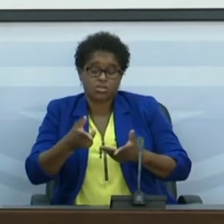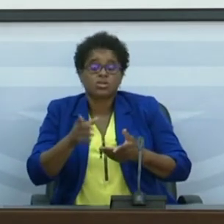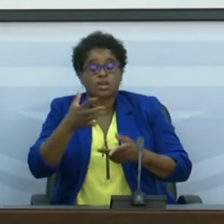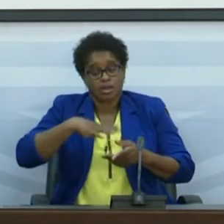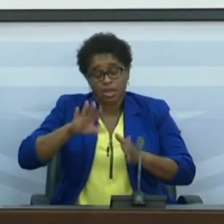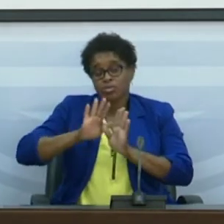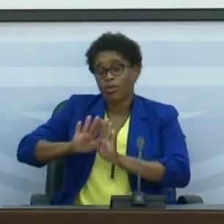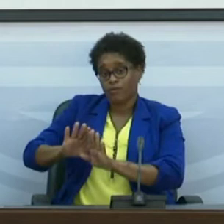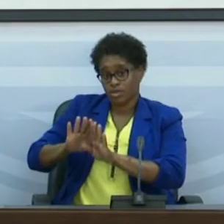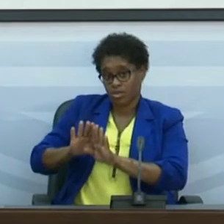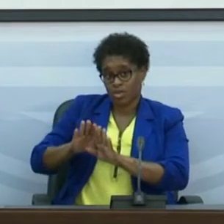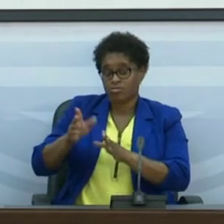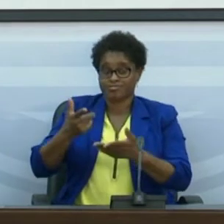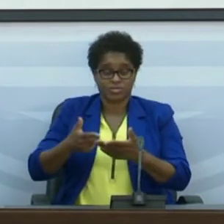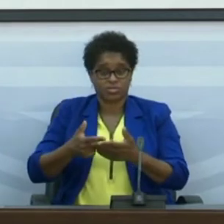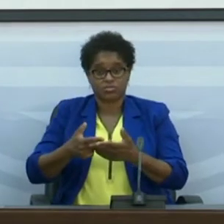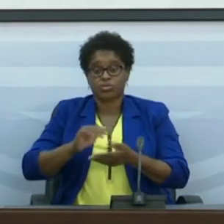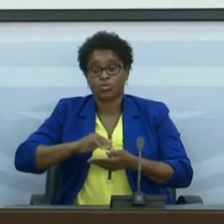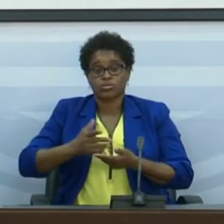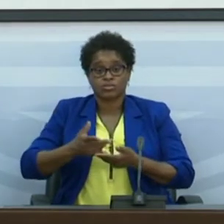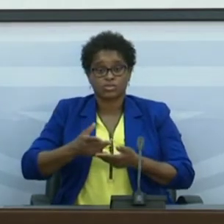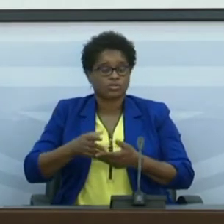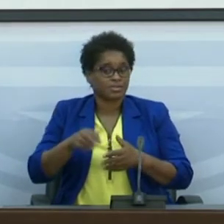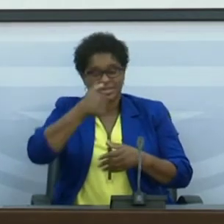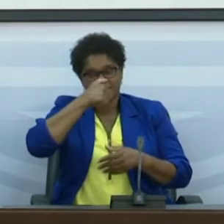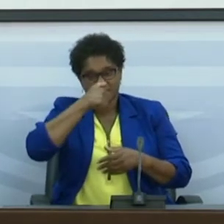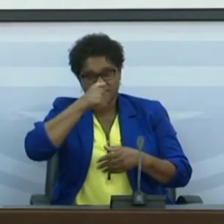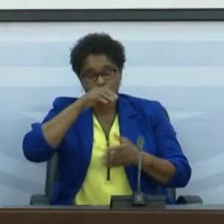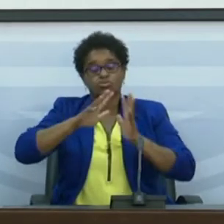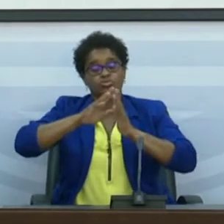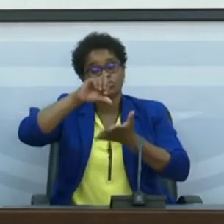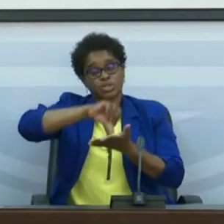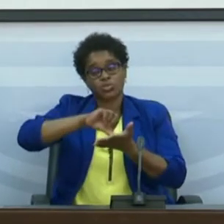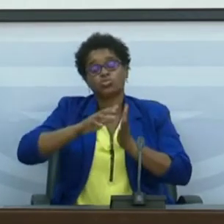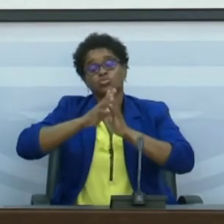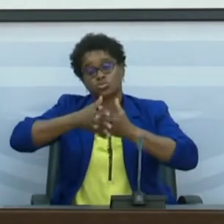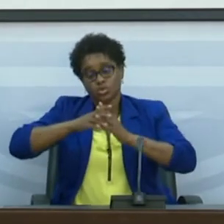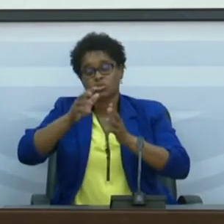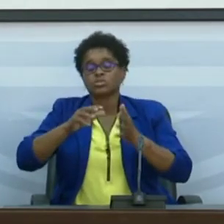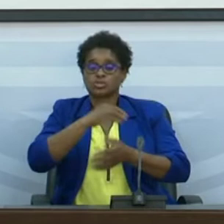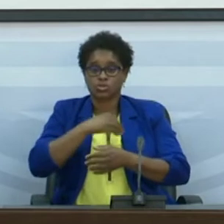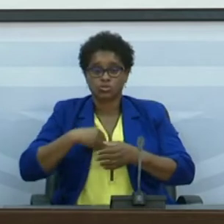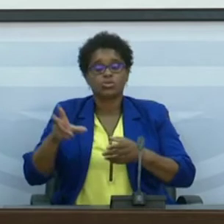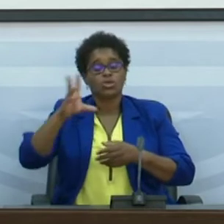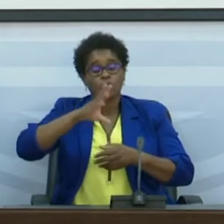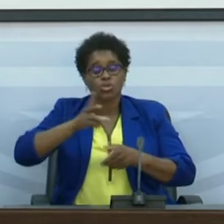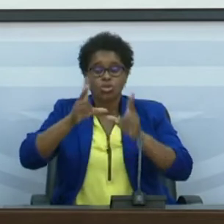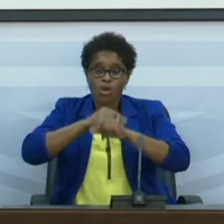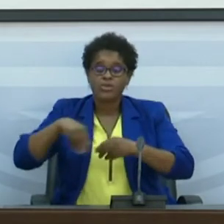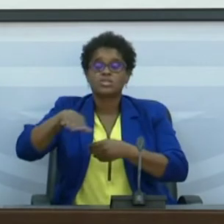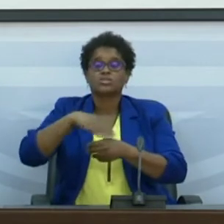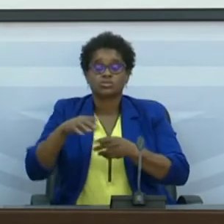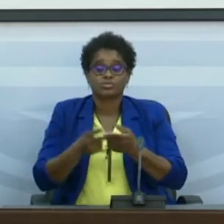evitar. Novas sobrecargas nas estruturas de saúde, novas situações de restrição, como